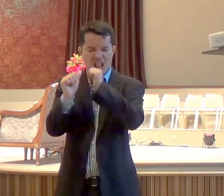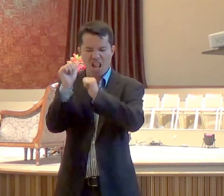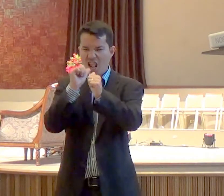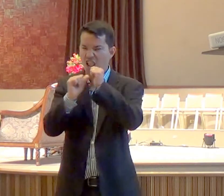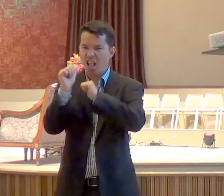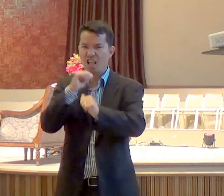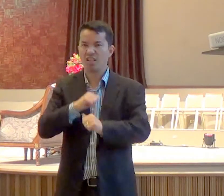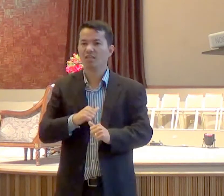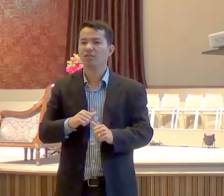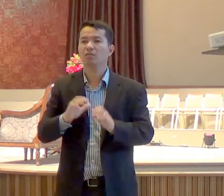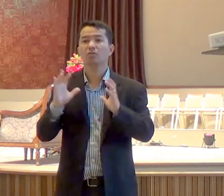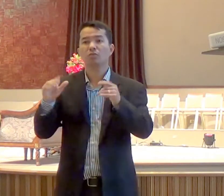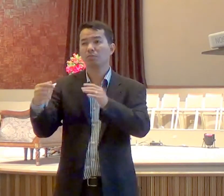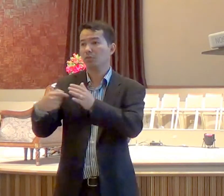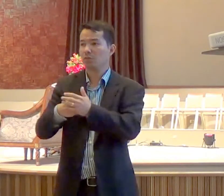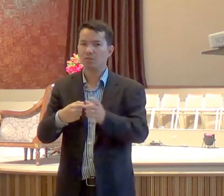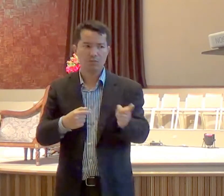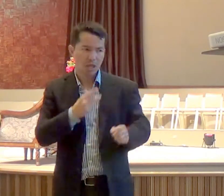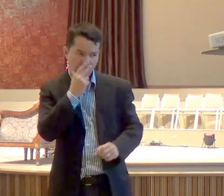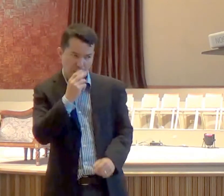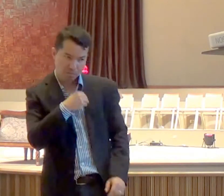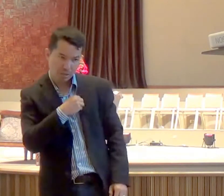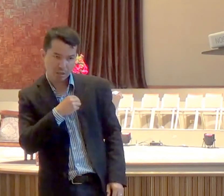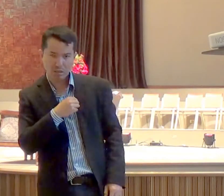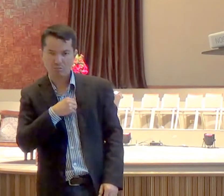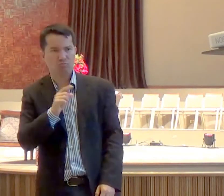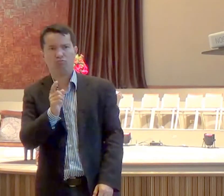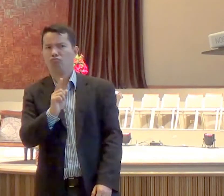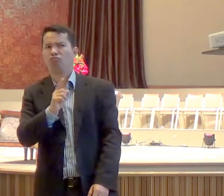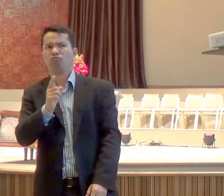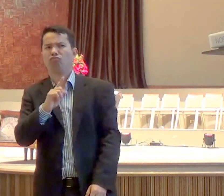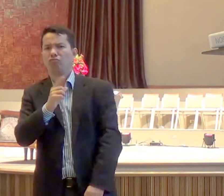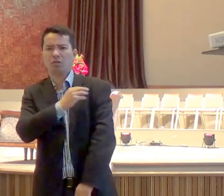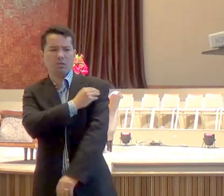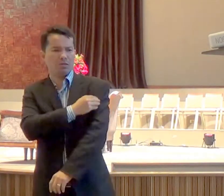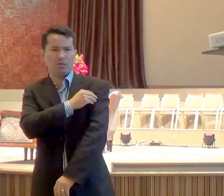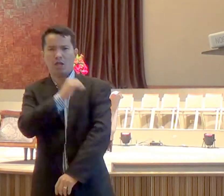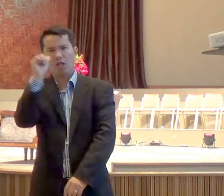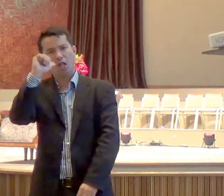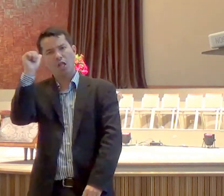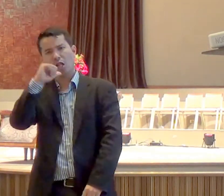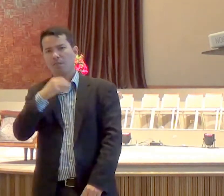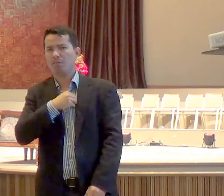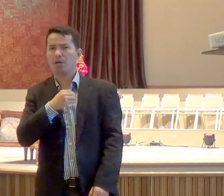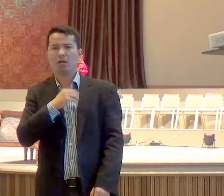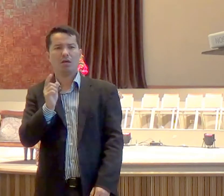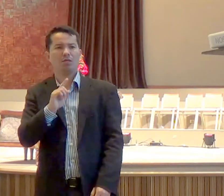aí a perguntou para mim, pastor, você acha que é pecado? Eu digo, não, não é pecado, eu não acredito que seja pecado, beber um pouquinho,